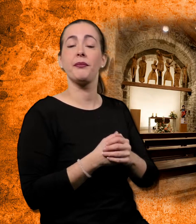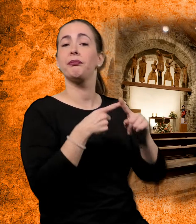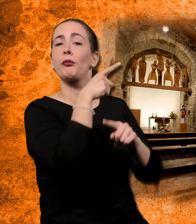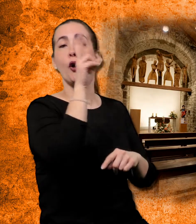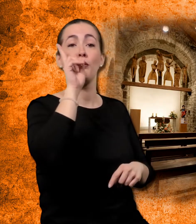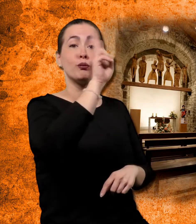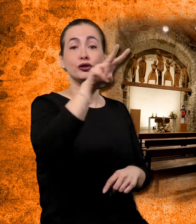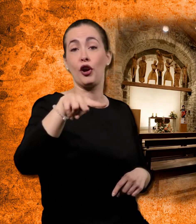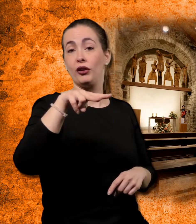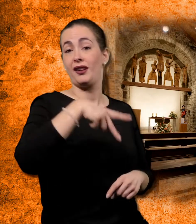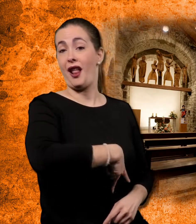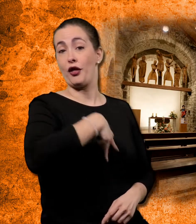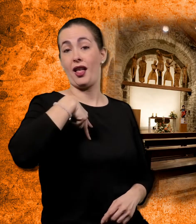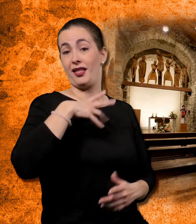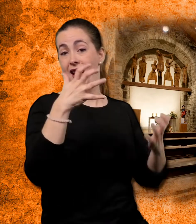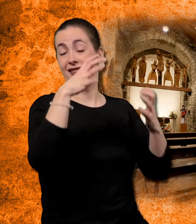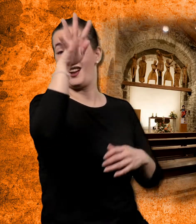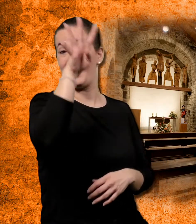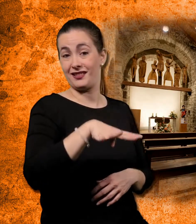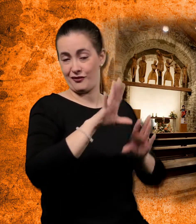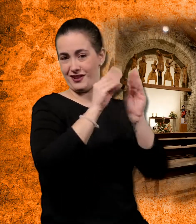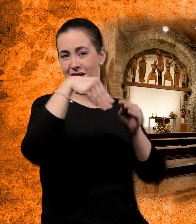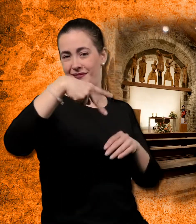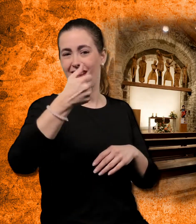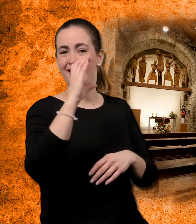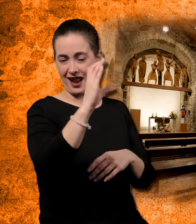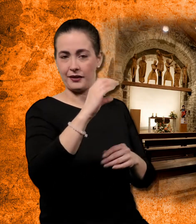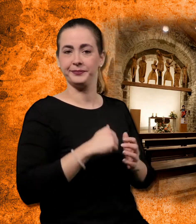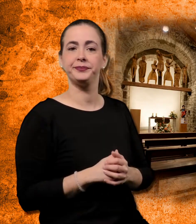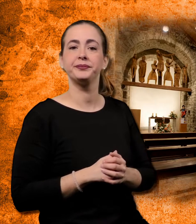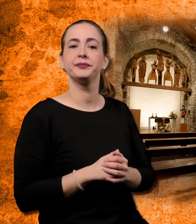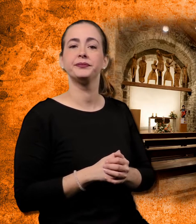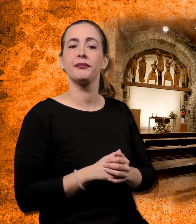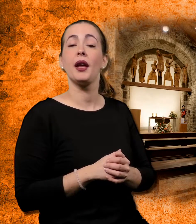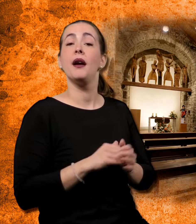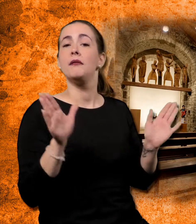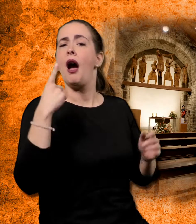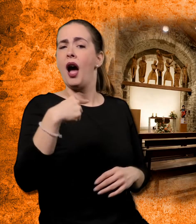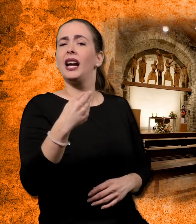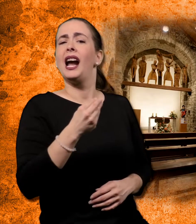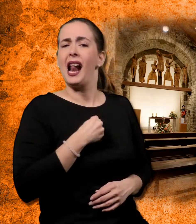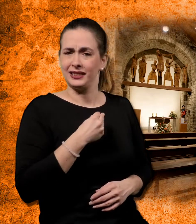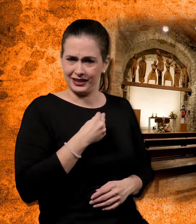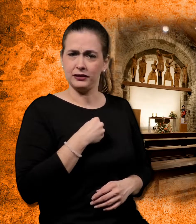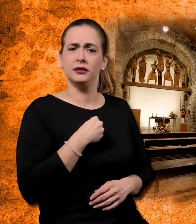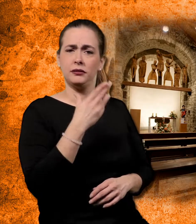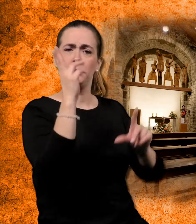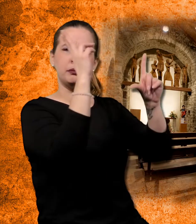Així, una bona part de les pintures, talles i mobiliari es conserva a diferents museus catalans, especialment al